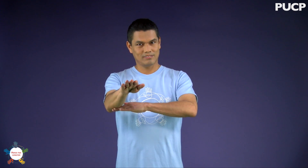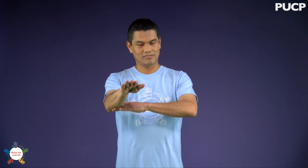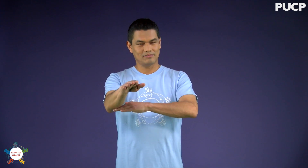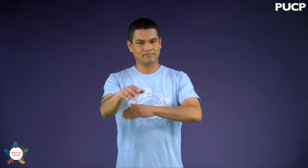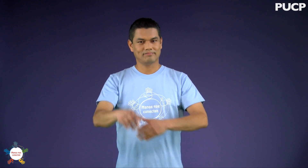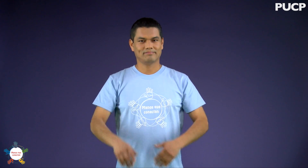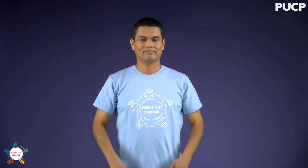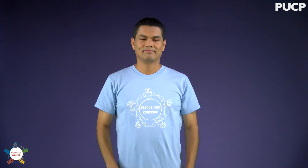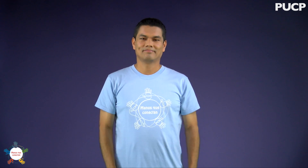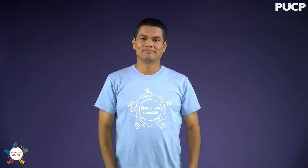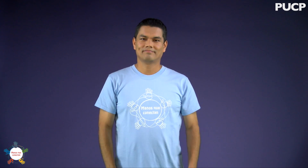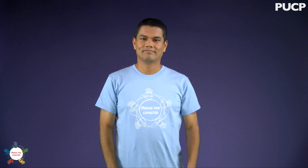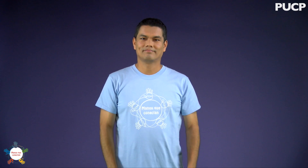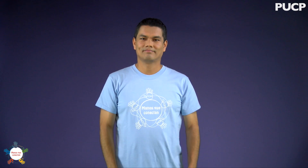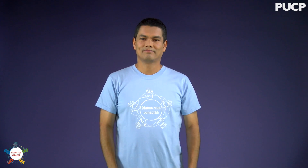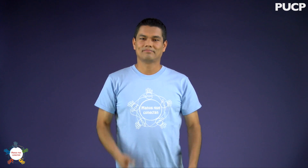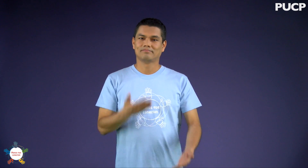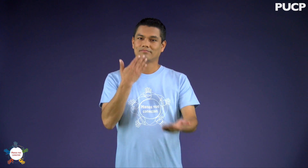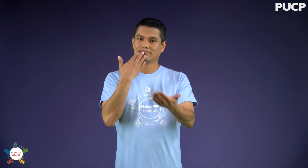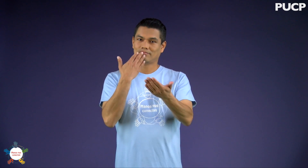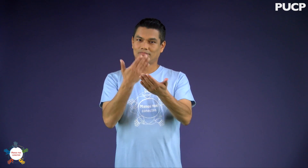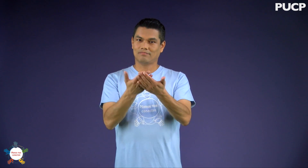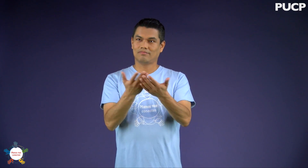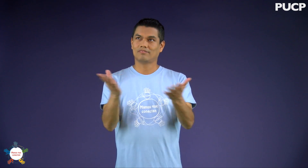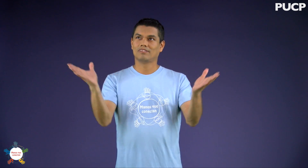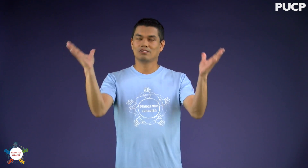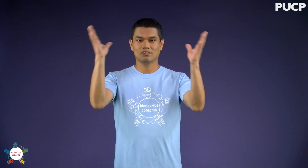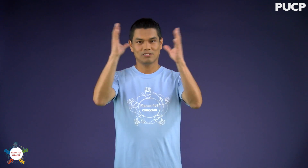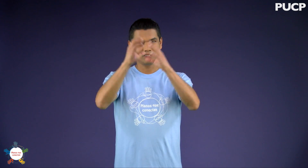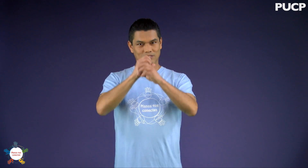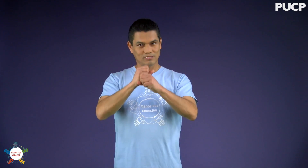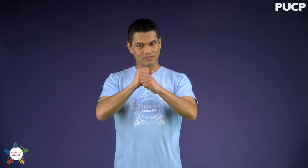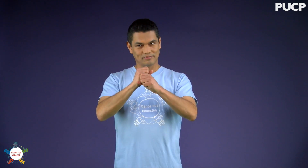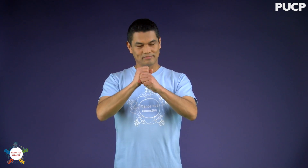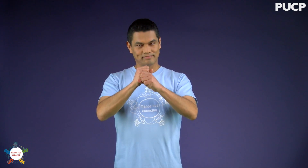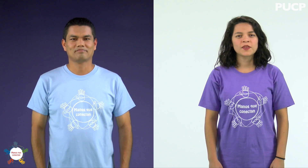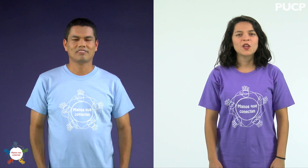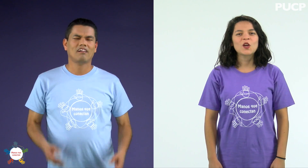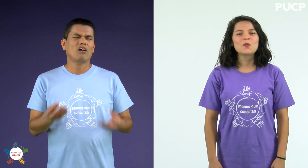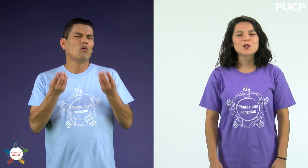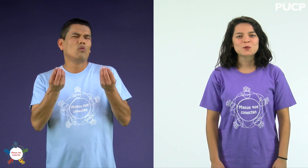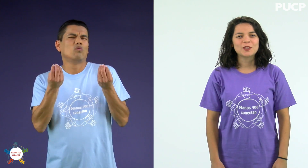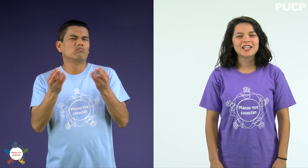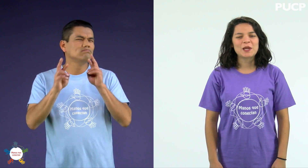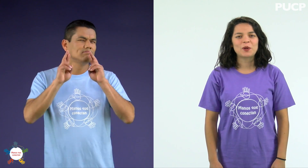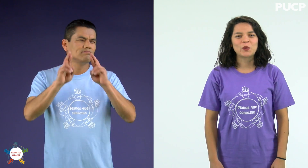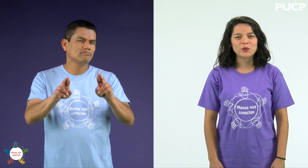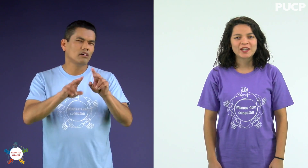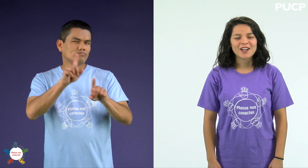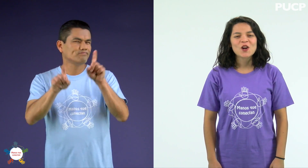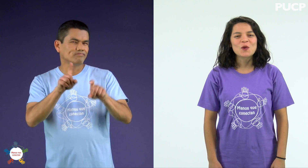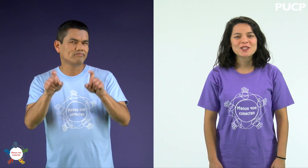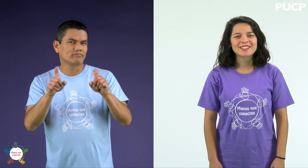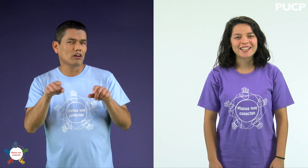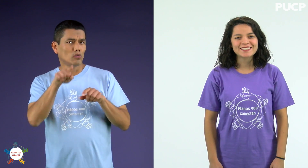¡Bienvenidos a Manos que Conectan! ¡Buenas noches! ¿Y cómo responder a la pregunta ¿Cómo estás?